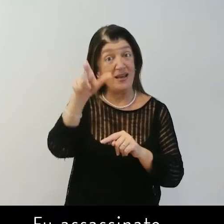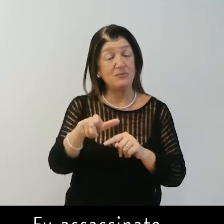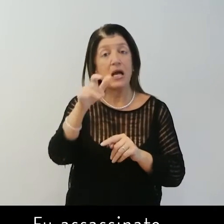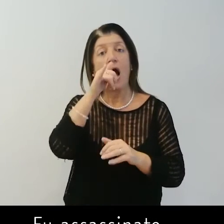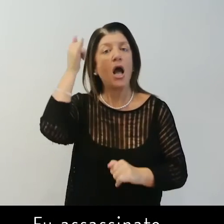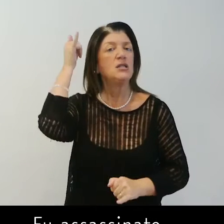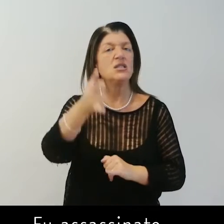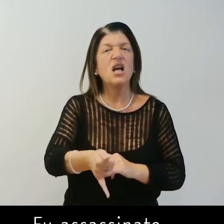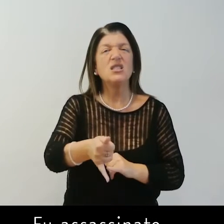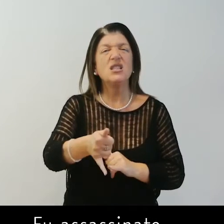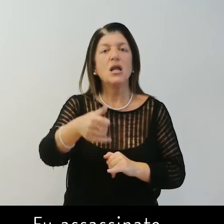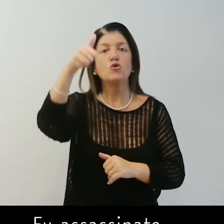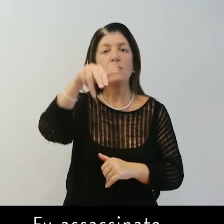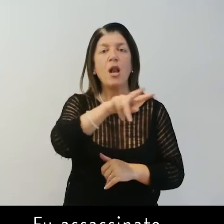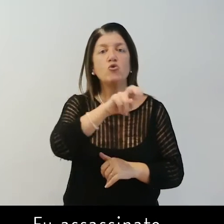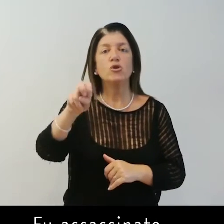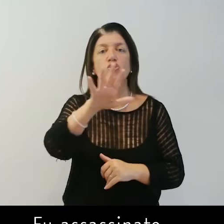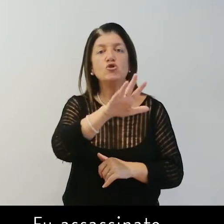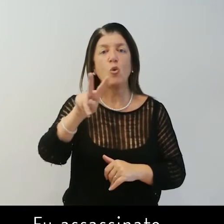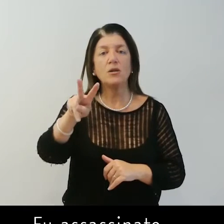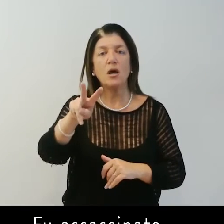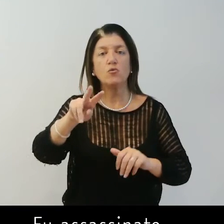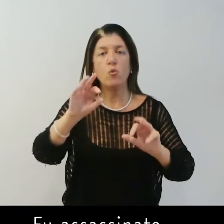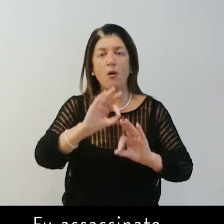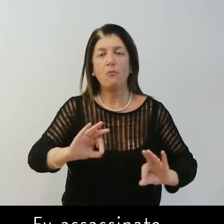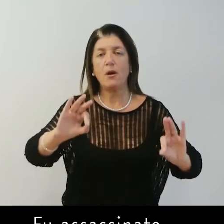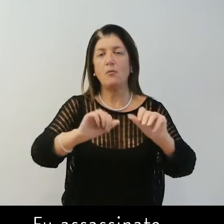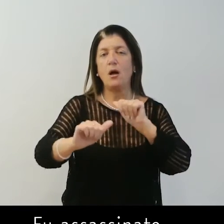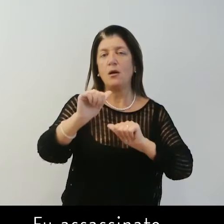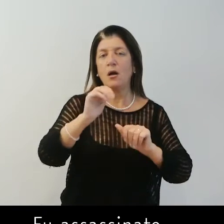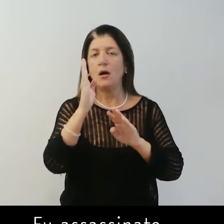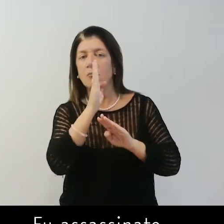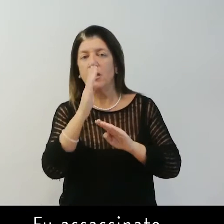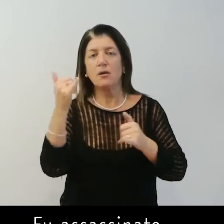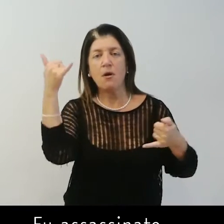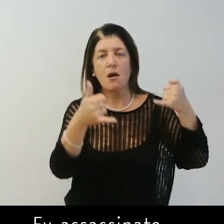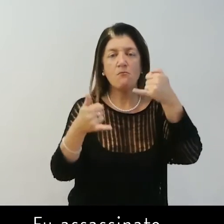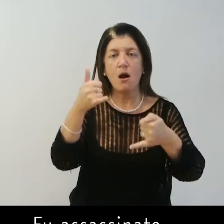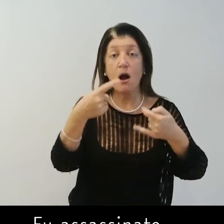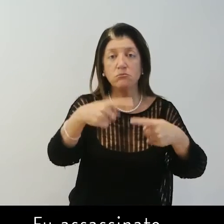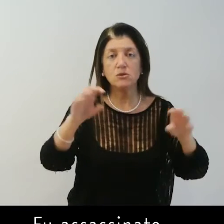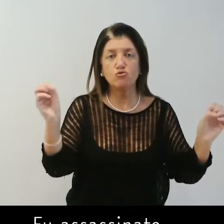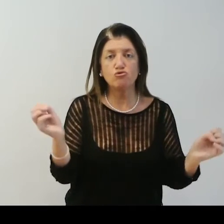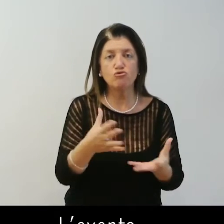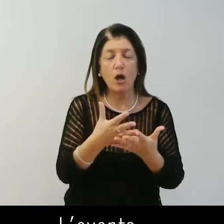fu assassinato nel 1252 in un acquato l